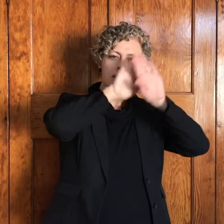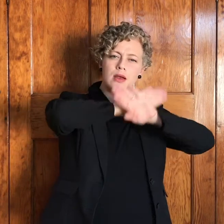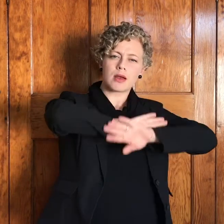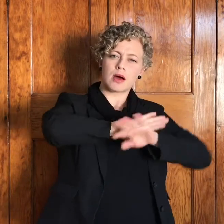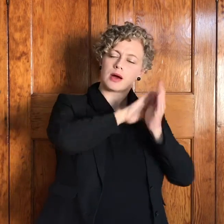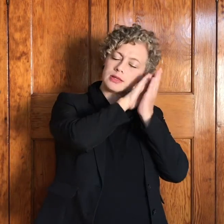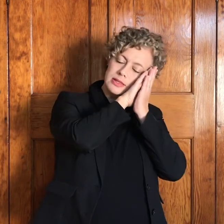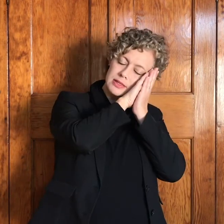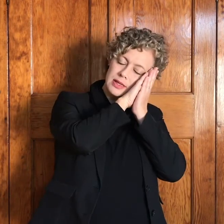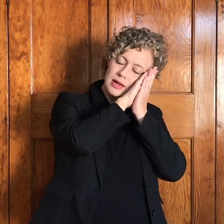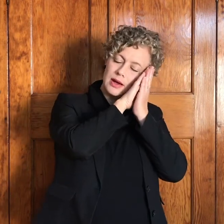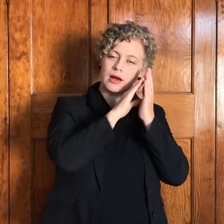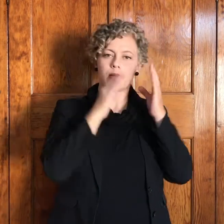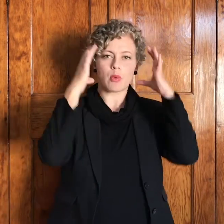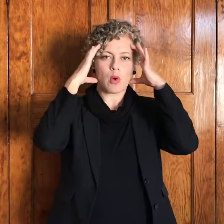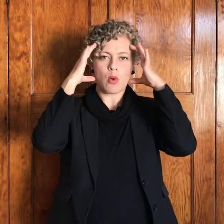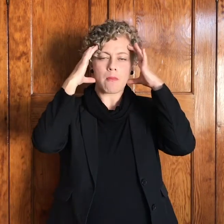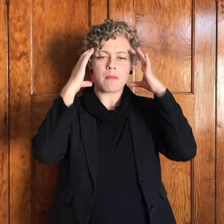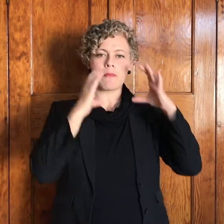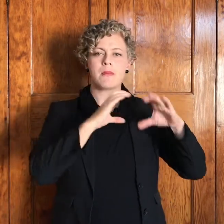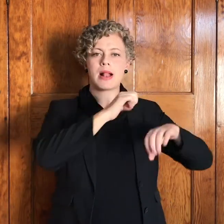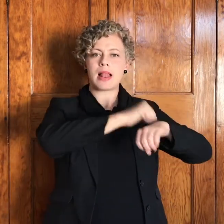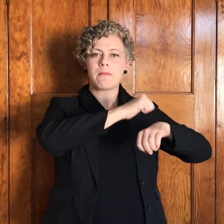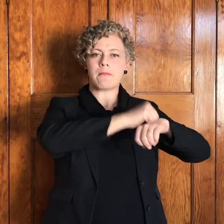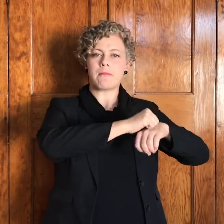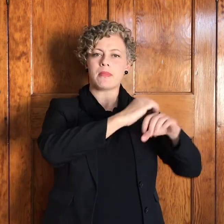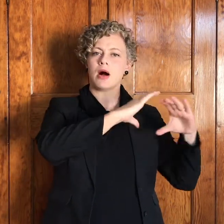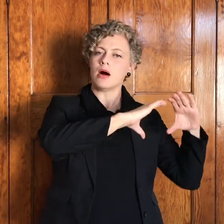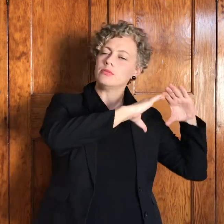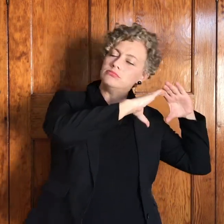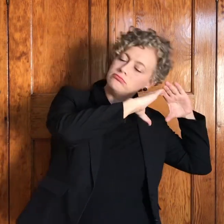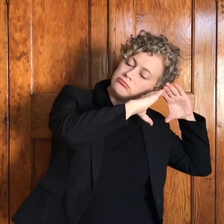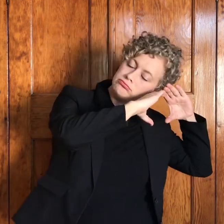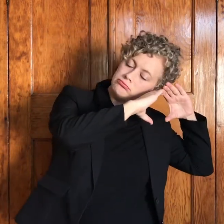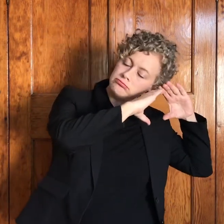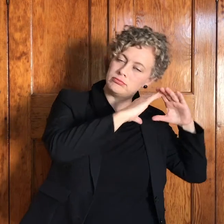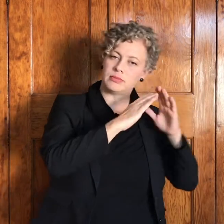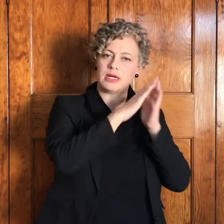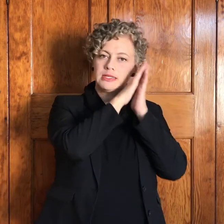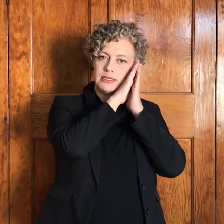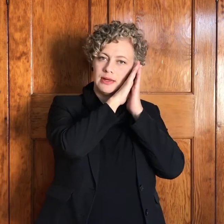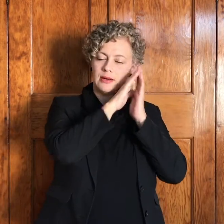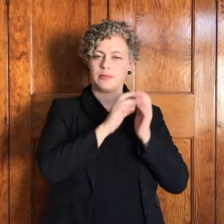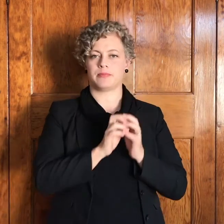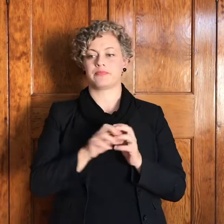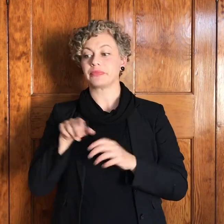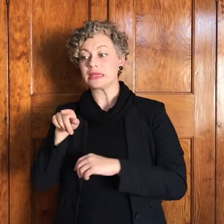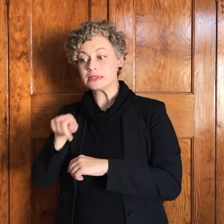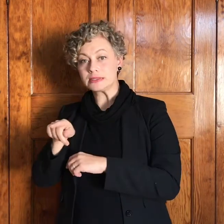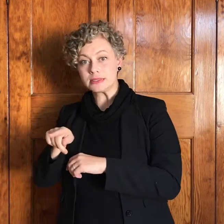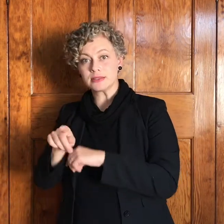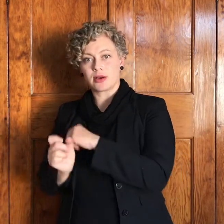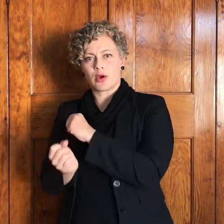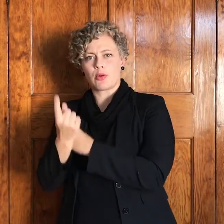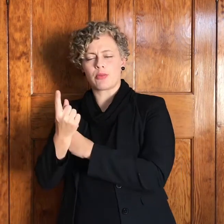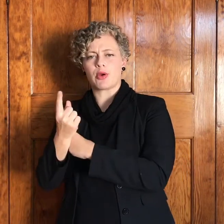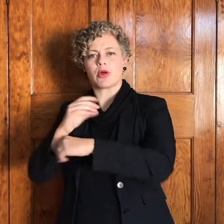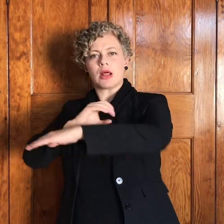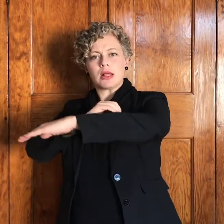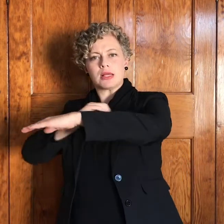klip. Aan die anerkant staan daar hy was in die nacht en in die nacht kon hy nie slaap nie. Hy het